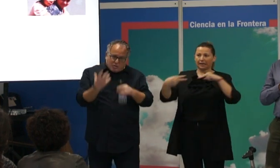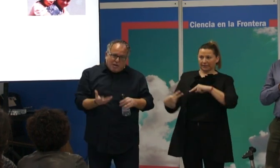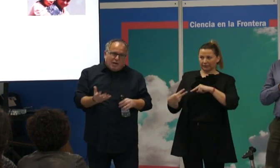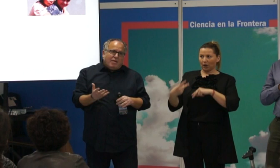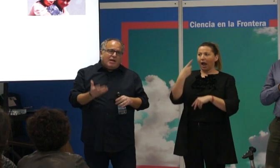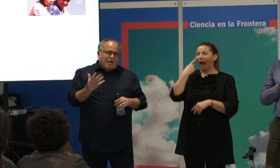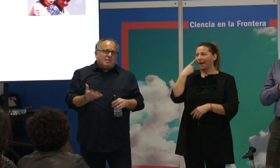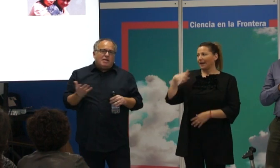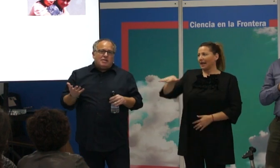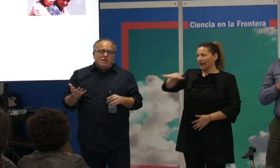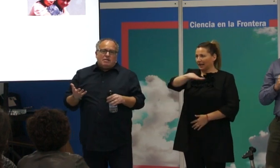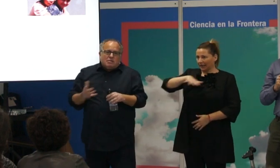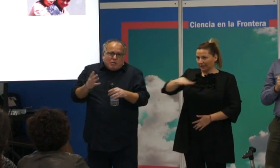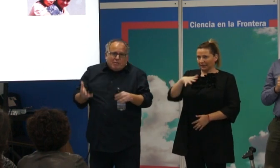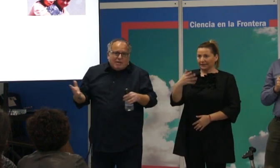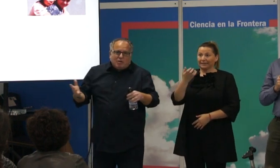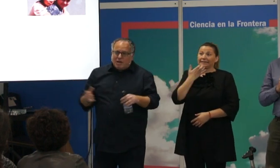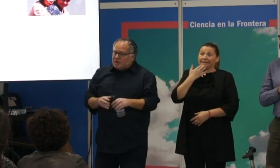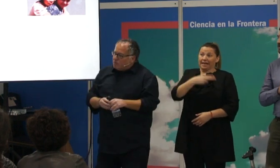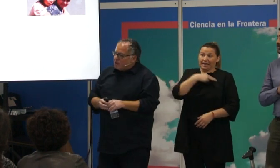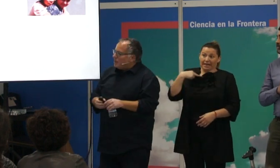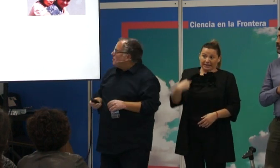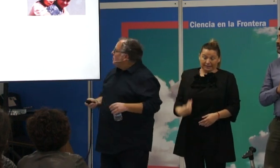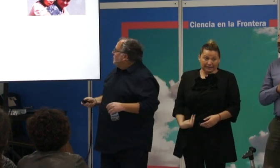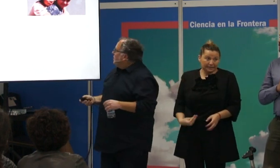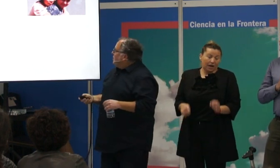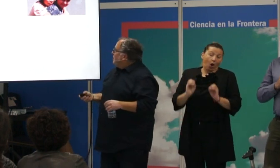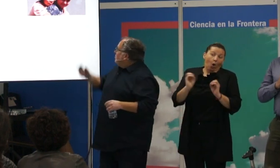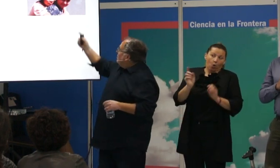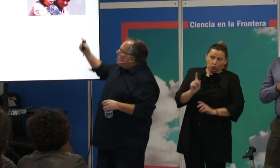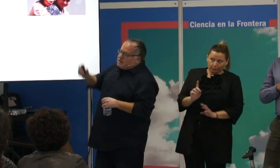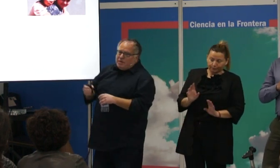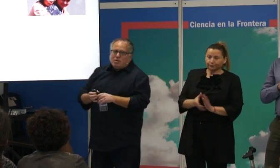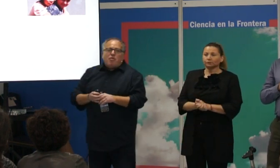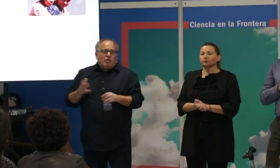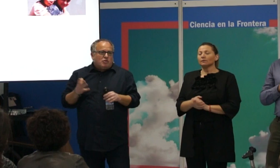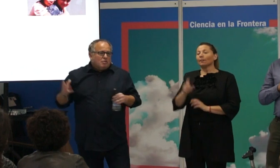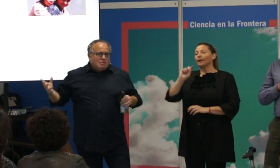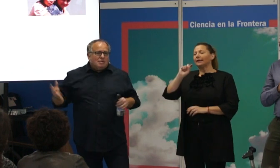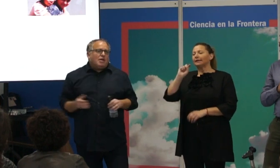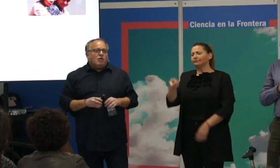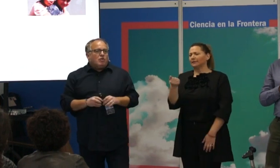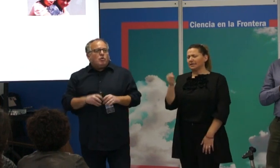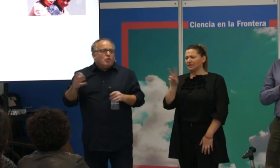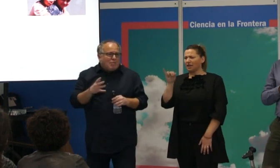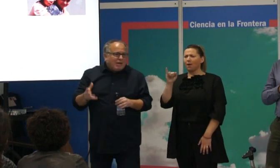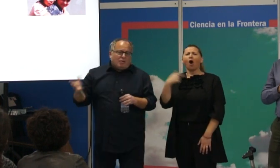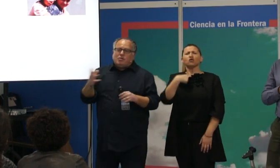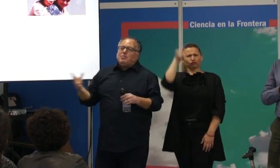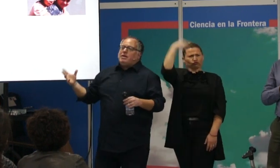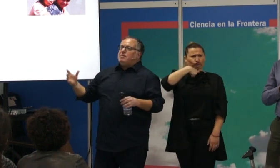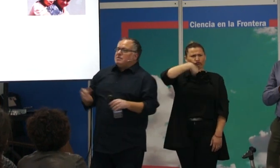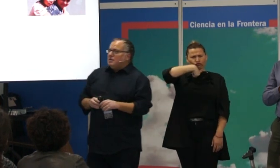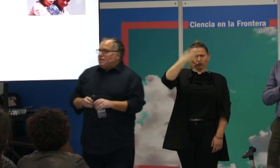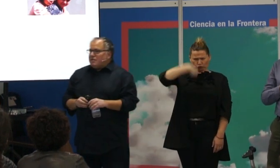geográfico nos dice el ADN que es de China. Teóricamente, teóricamente puede ser. Y entonces el mal Xavi, que es un celoso, dijo, no, no, yo también